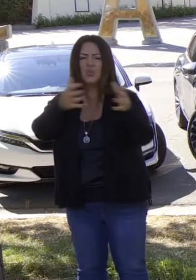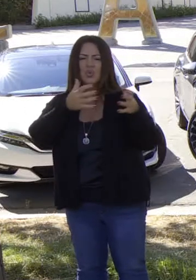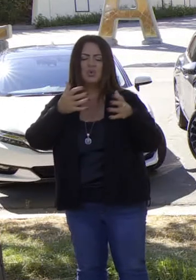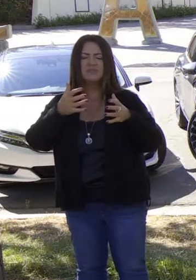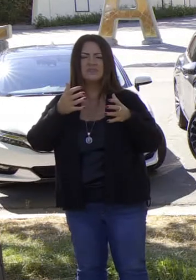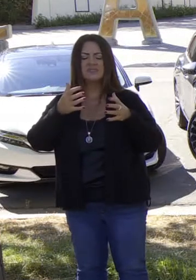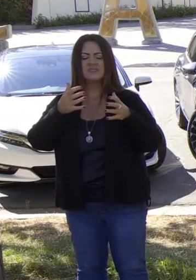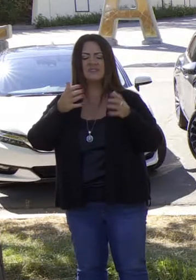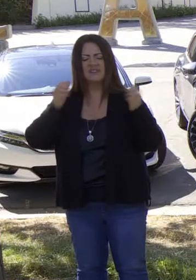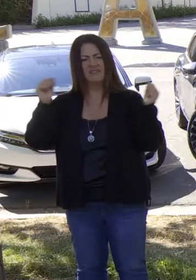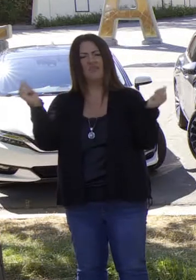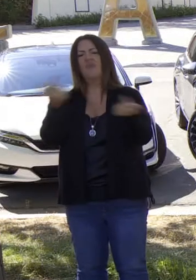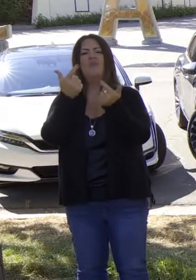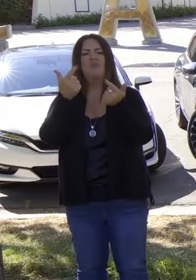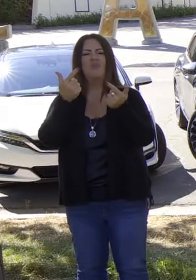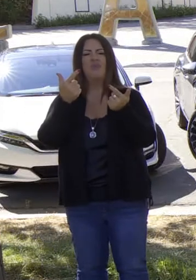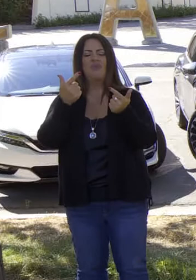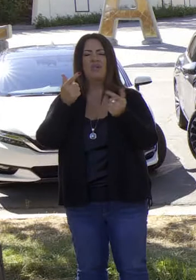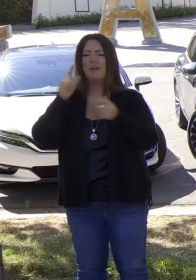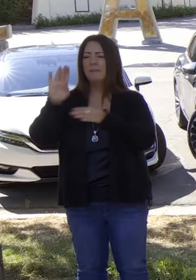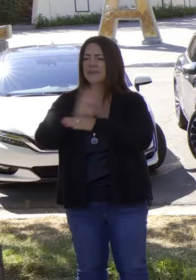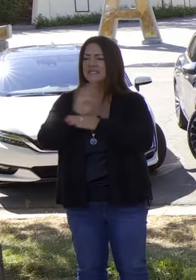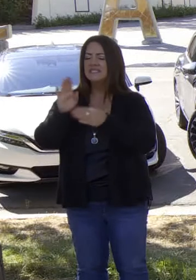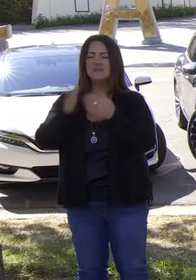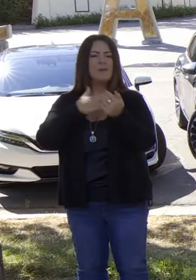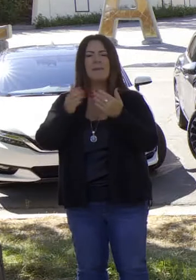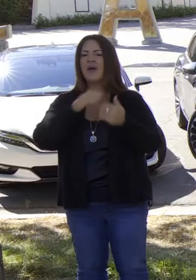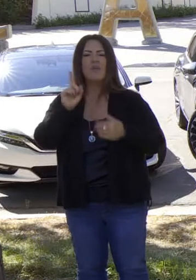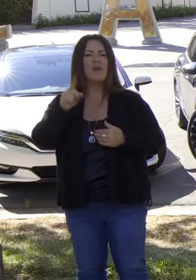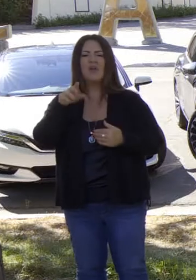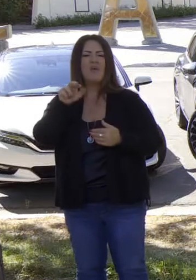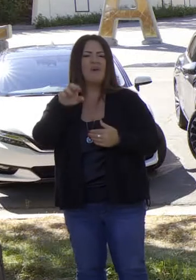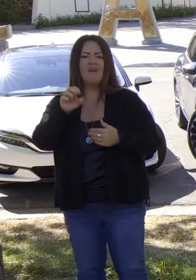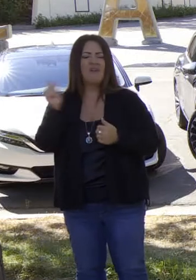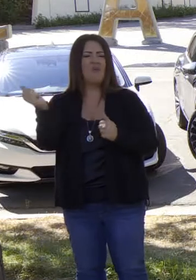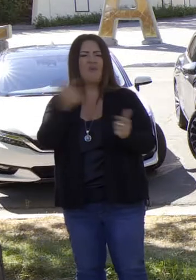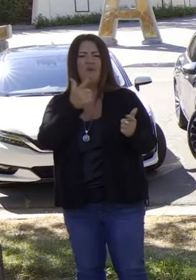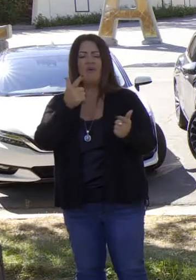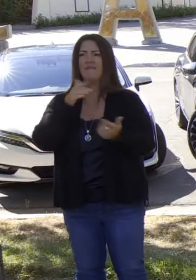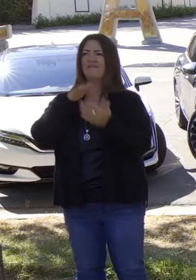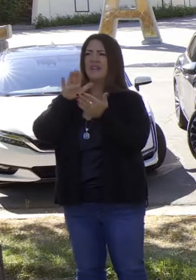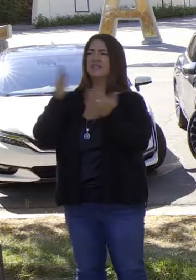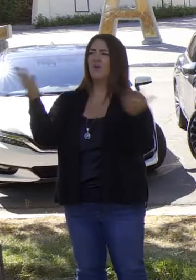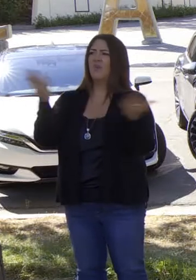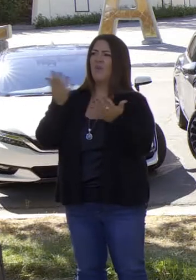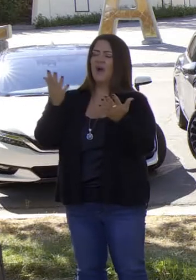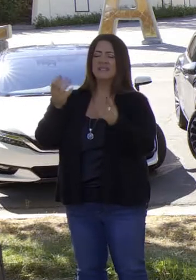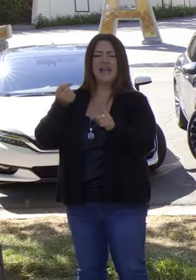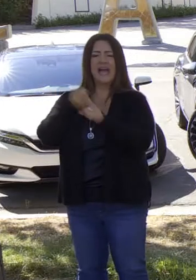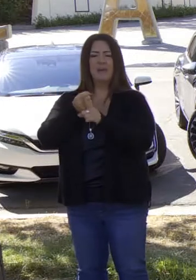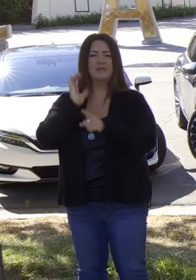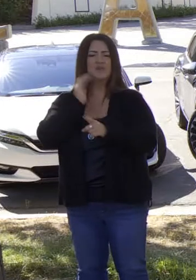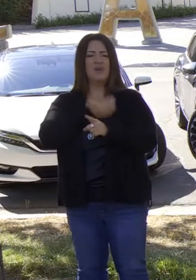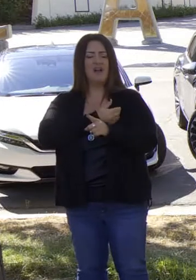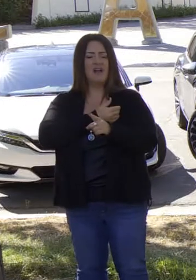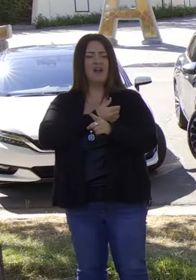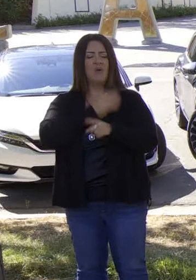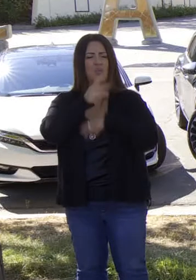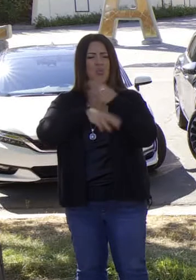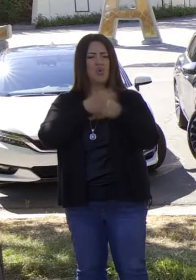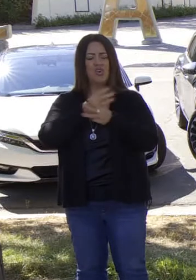sin fines de lucro. Todos los negocios donde estén, las personas están encarando la realidad